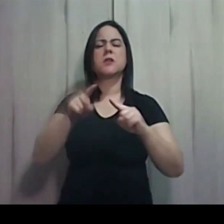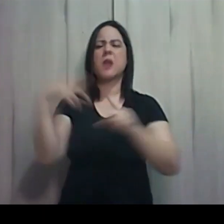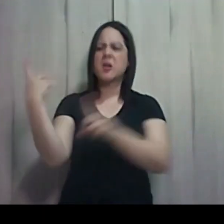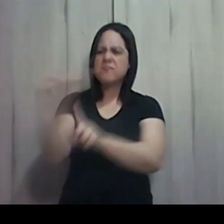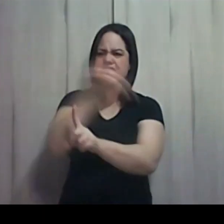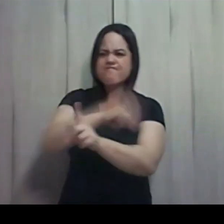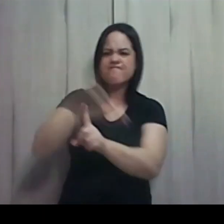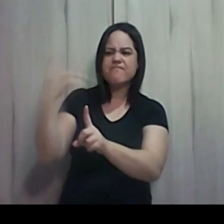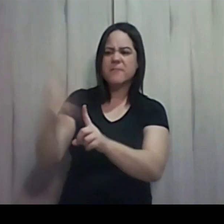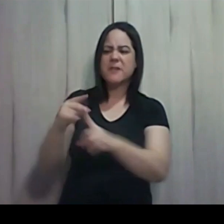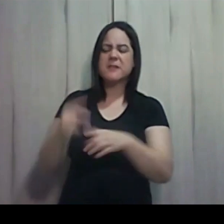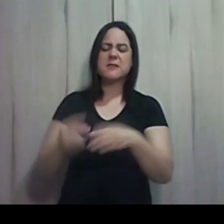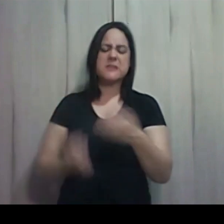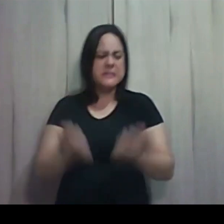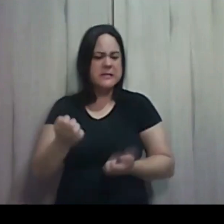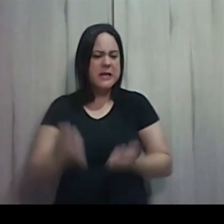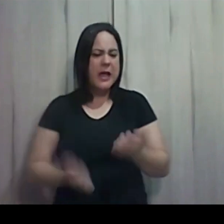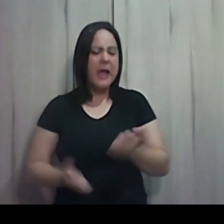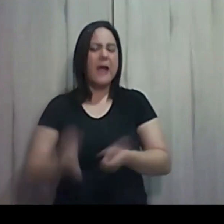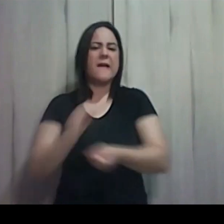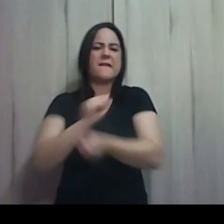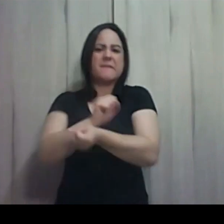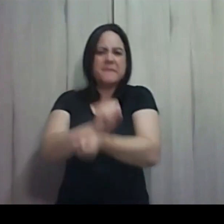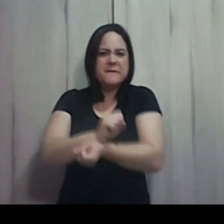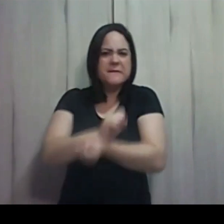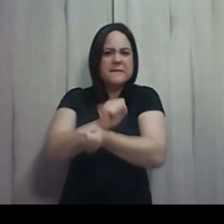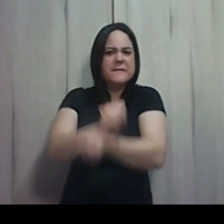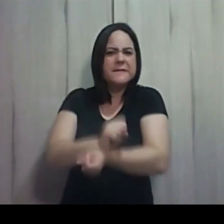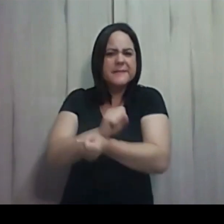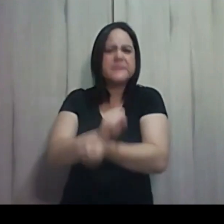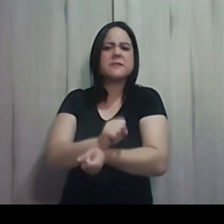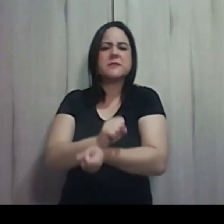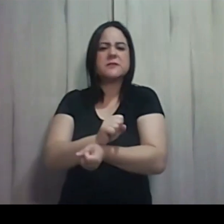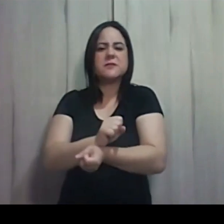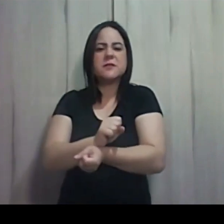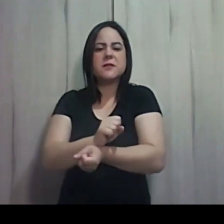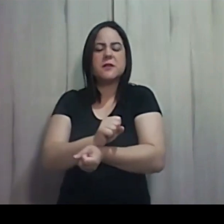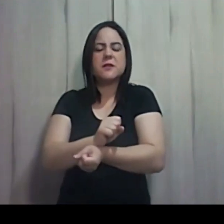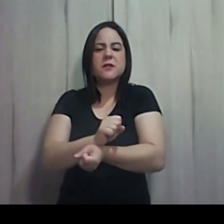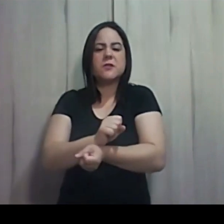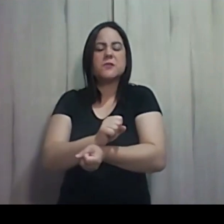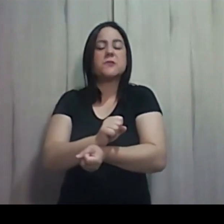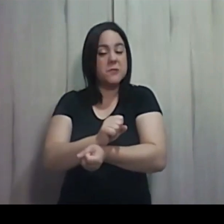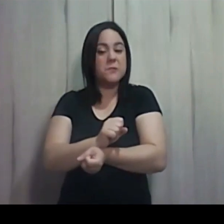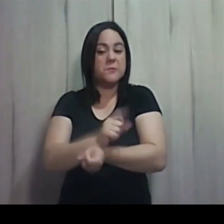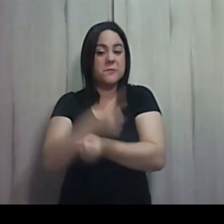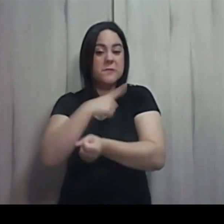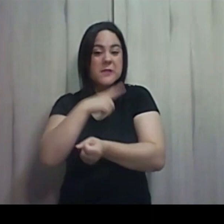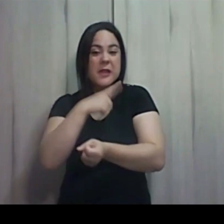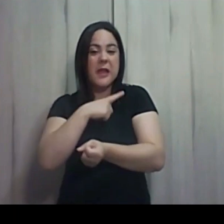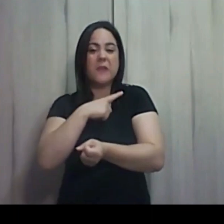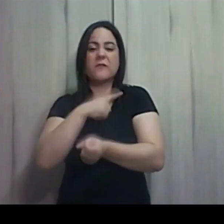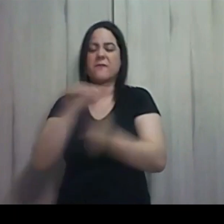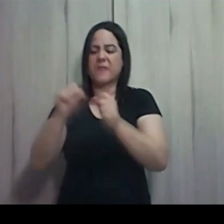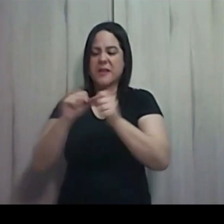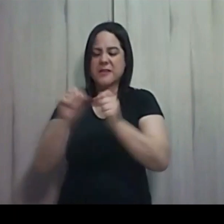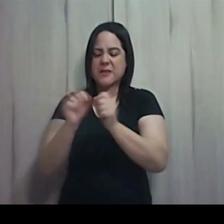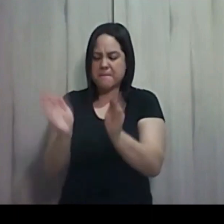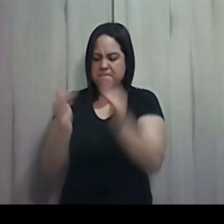de uma forma terrível, dolorosa, fazendo tijolos, com barro, erguendo cidades.